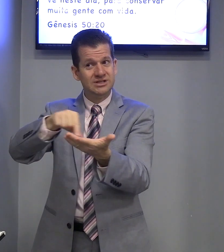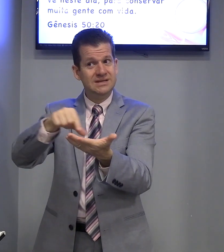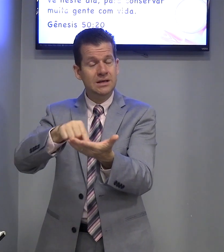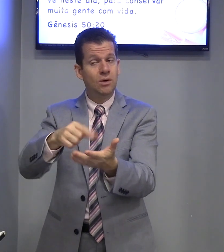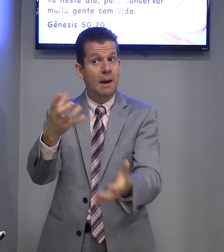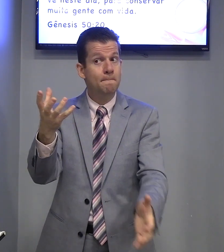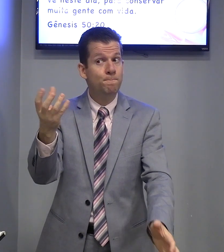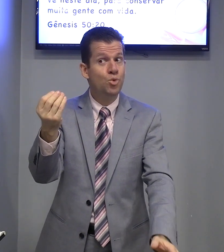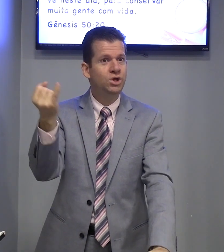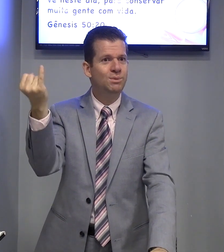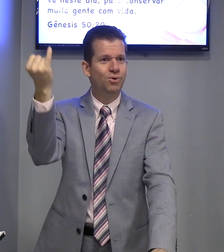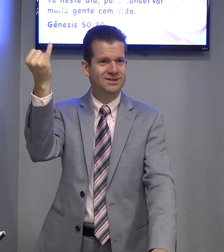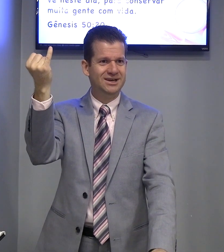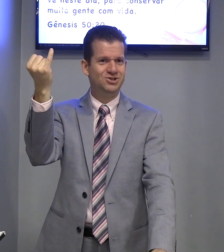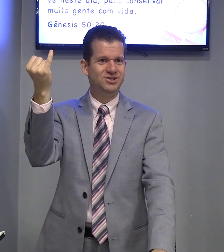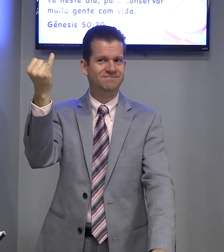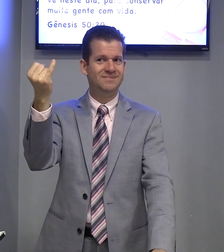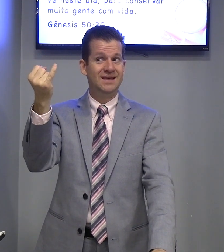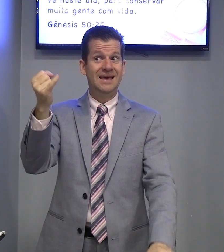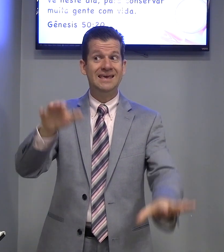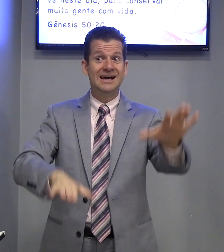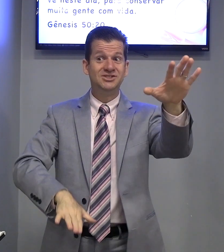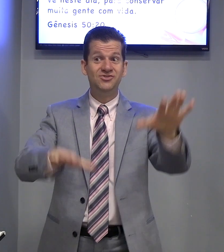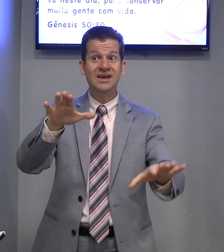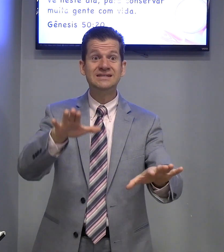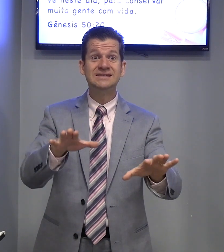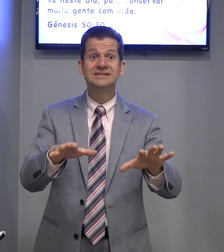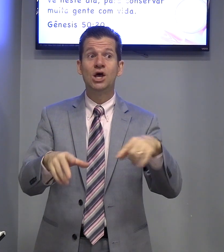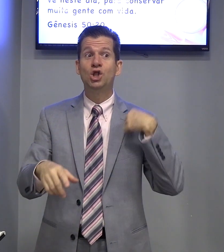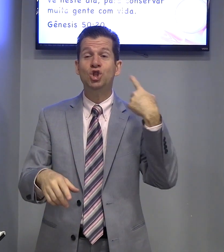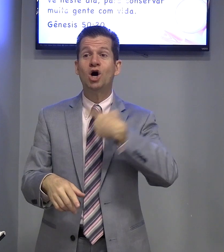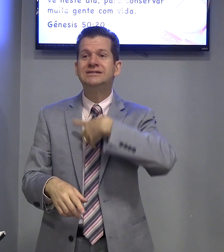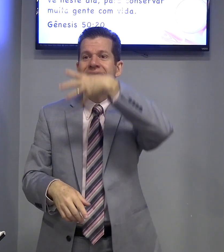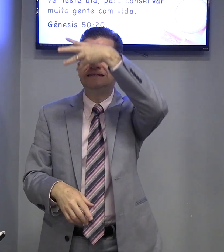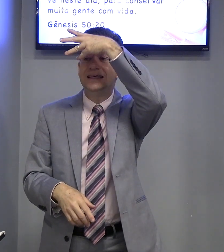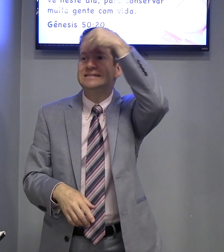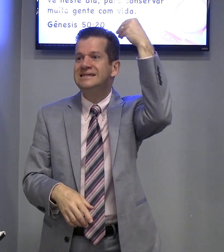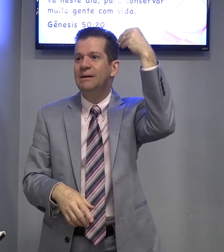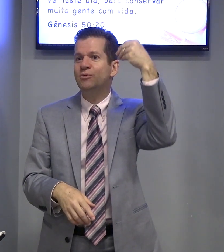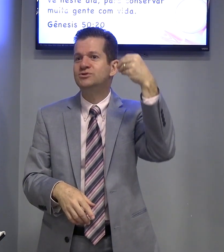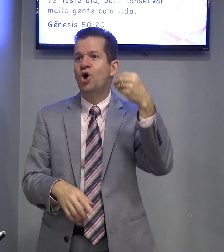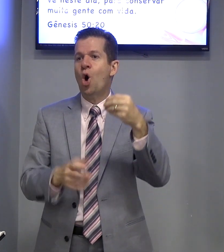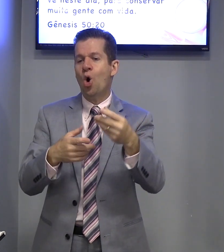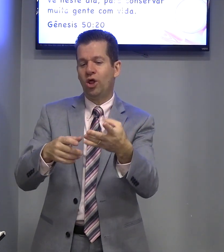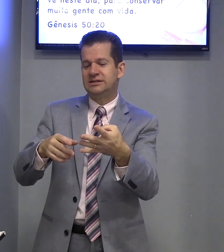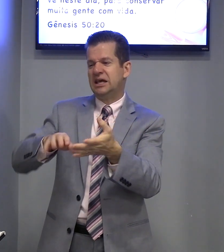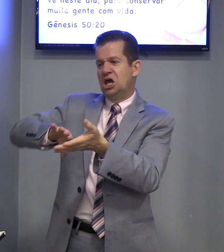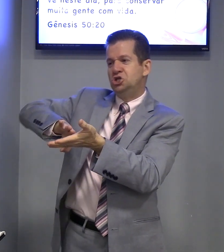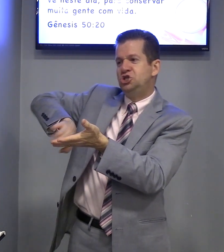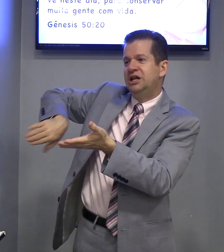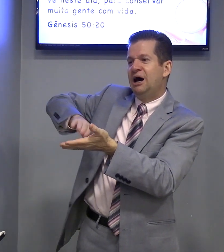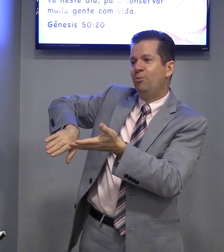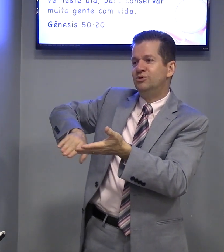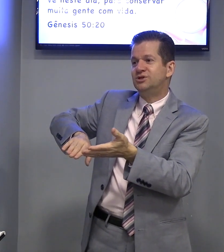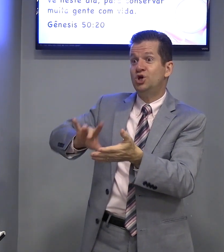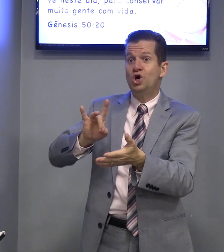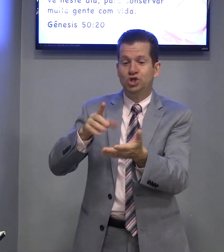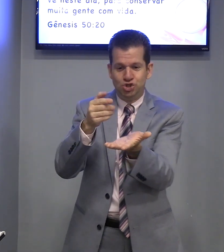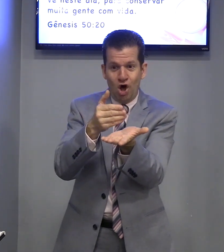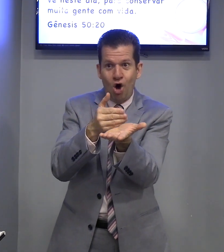versículo é muito importante. E, às vezes, nós esquecemos. Nós tiramos. Só